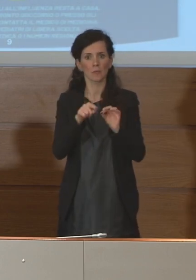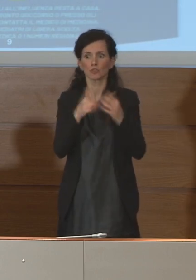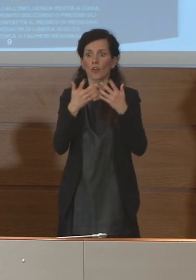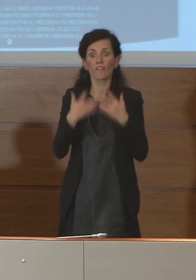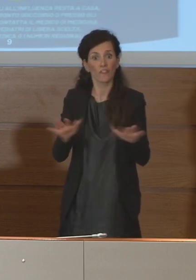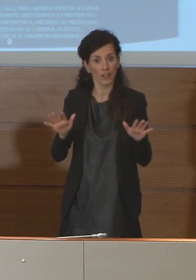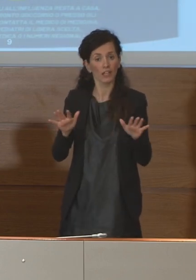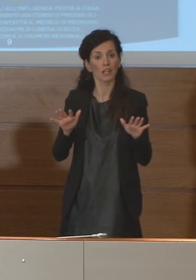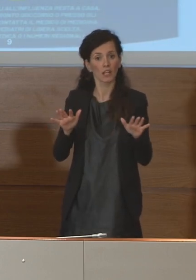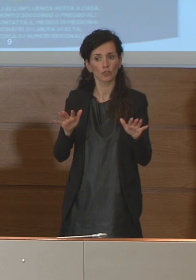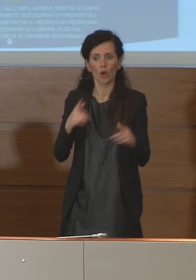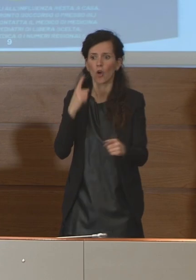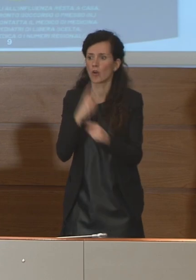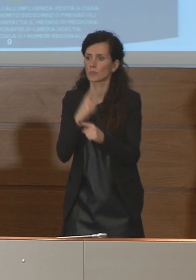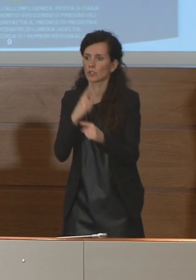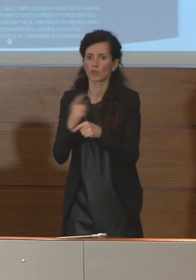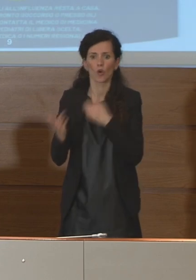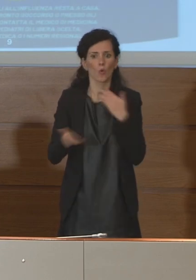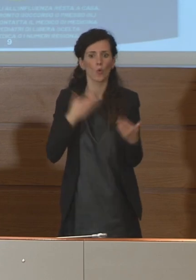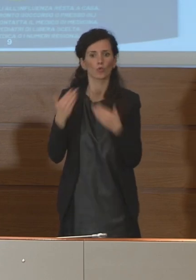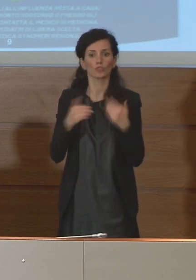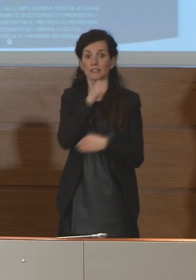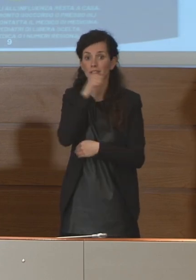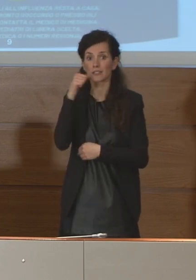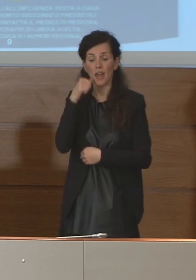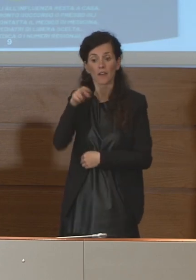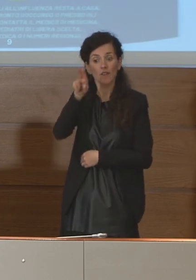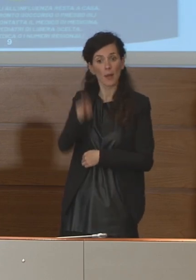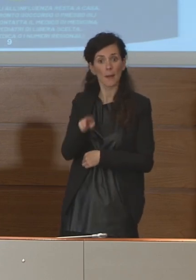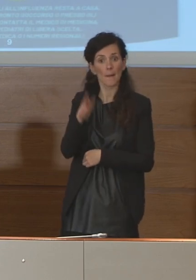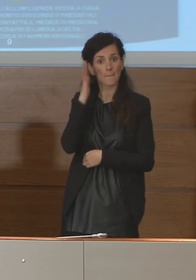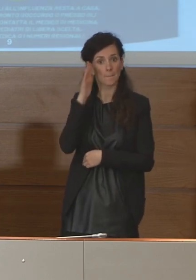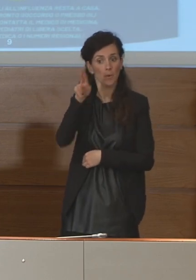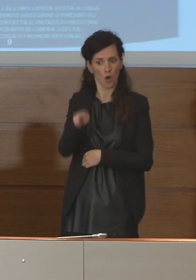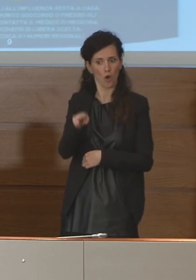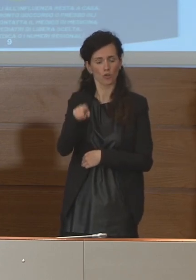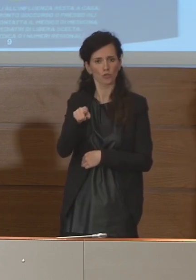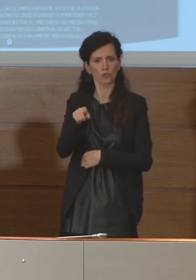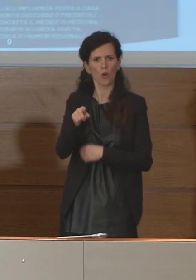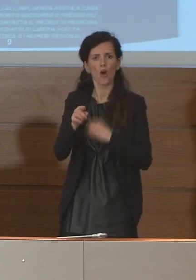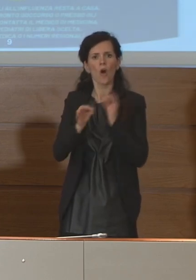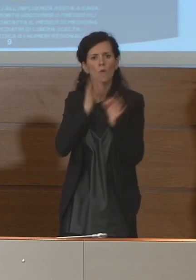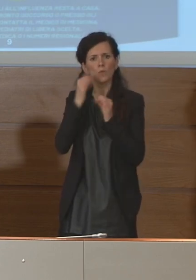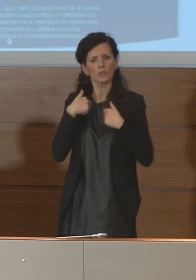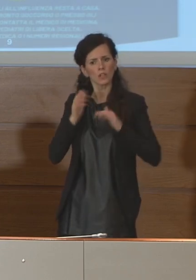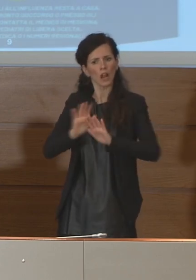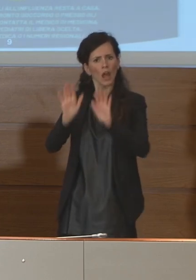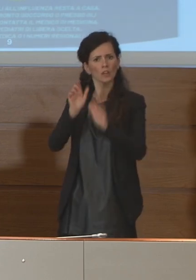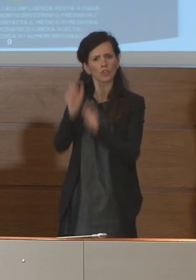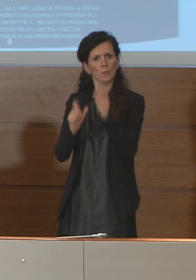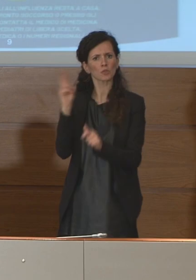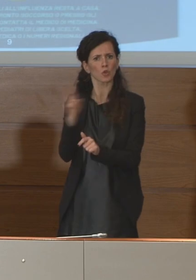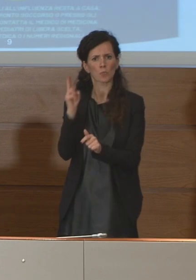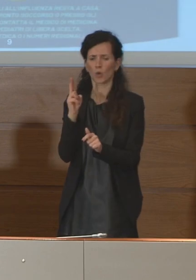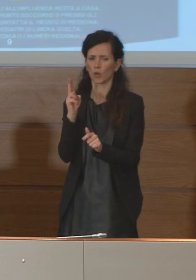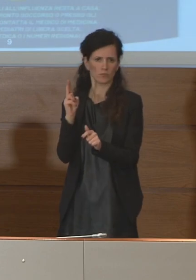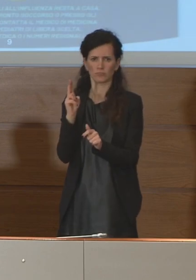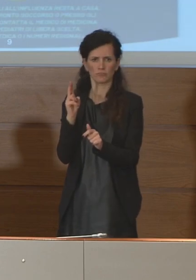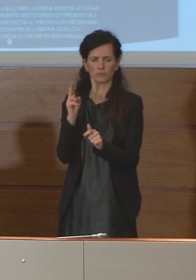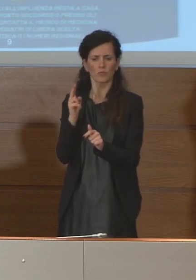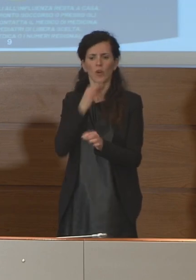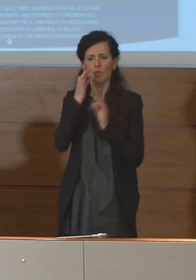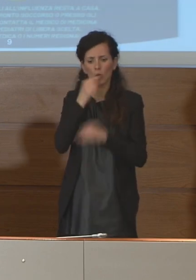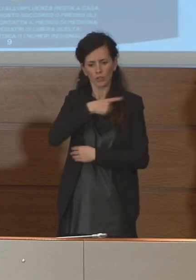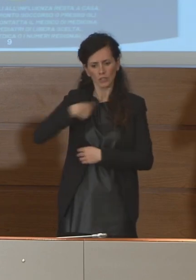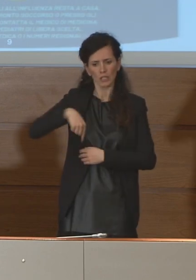rianimazione, non è che si, come dire, lascia morire le persone, ci si attiva, è un'emergenza di